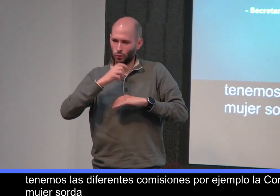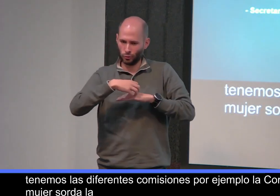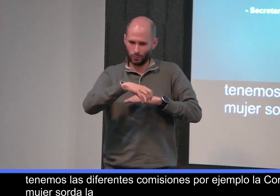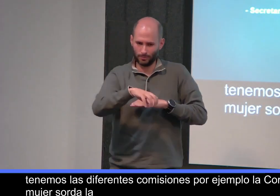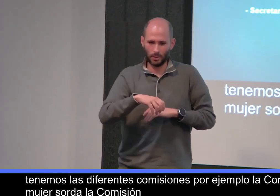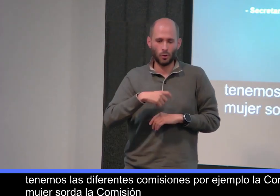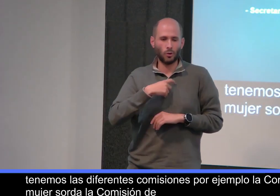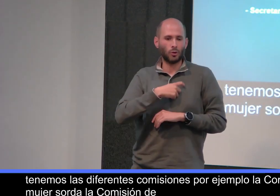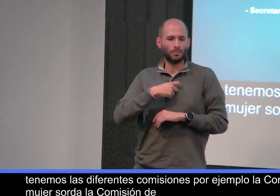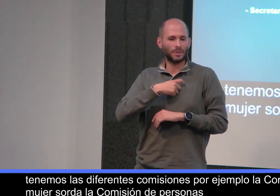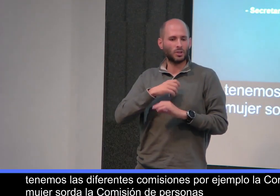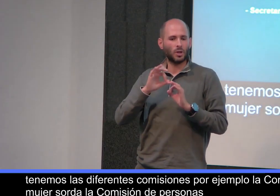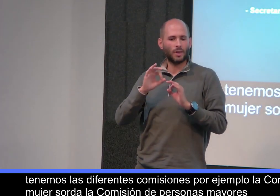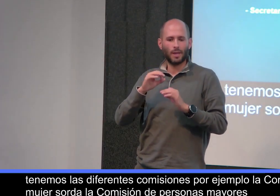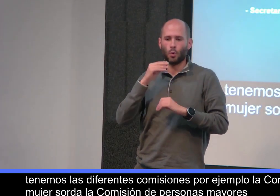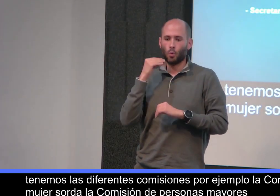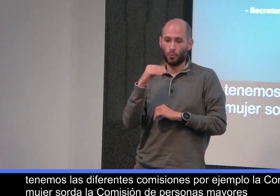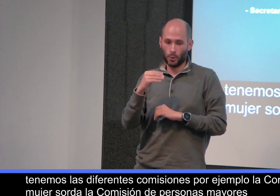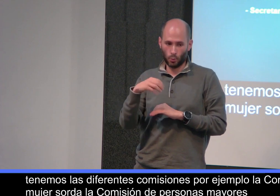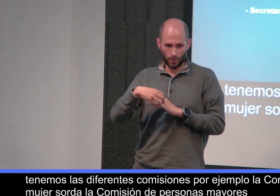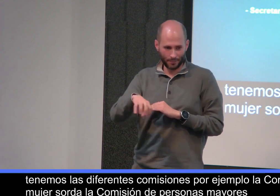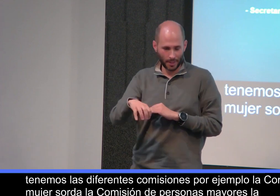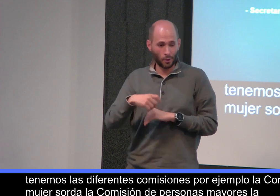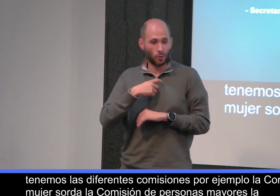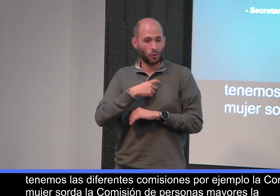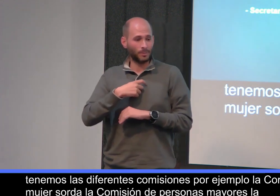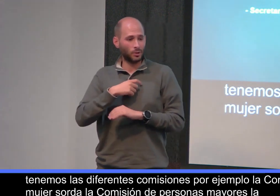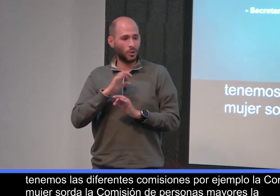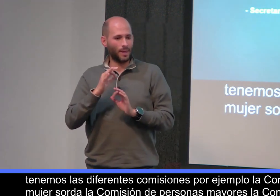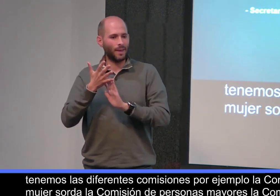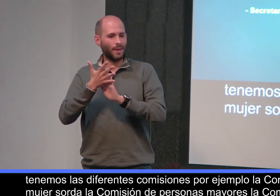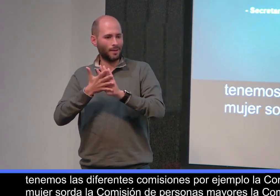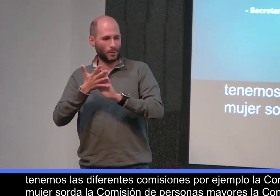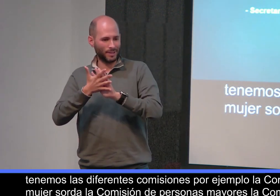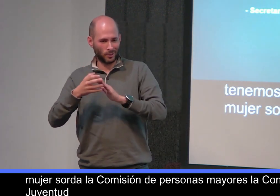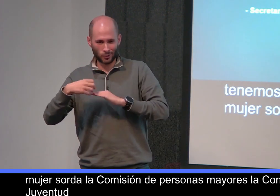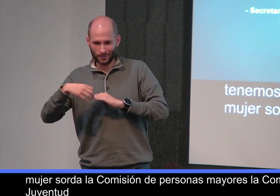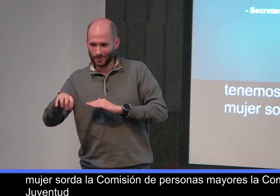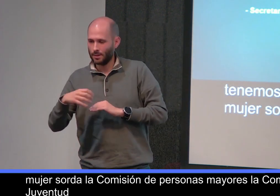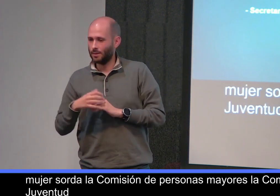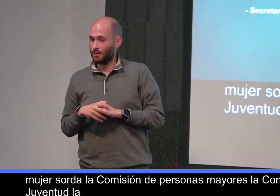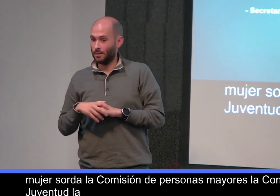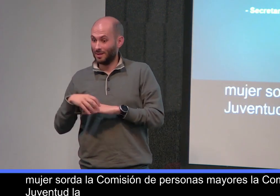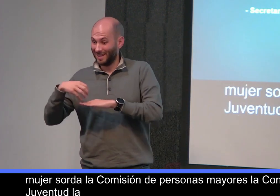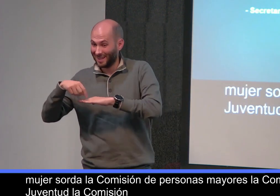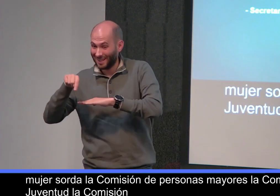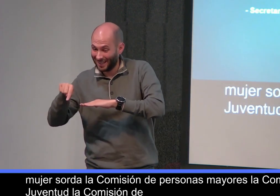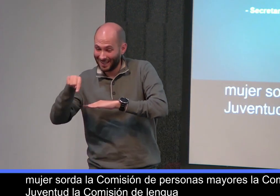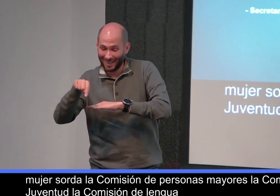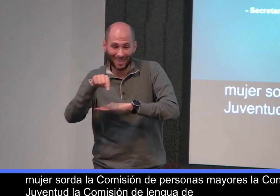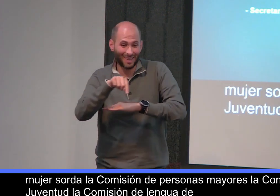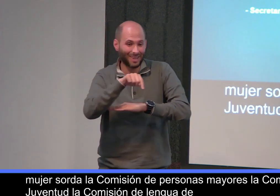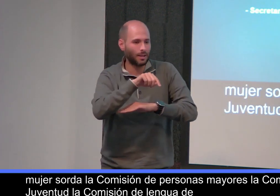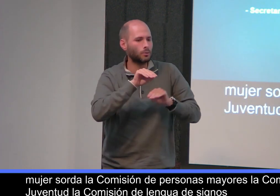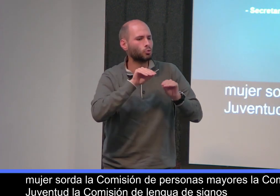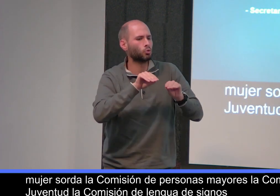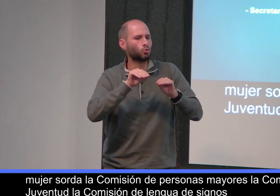Personas Mayores, la Comisión de Juventud, la Comisión de Lengua de Signos. Y todas esas